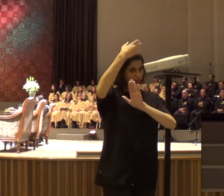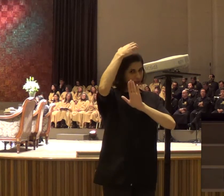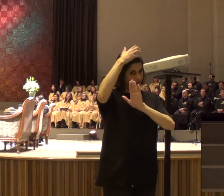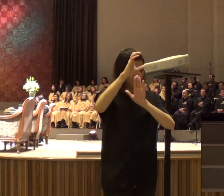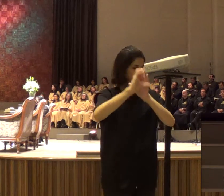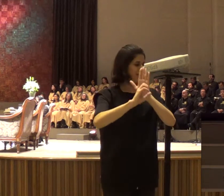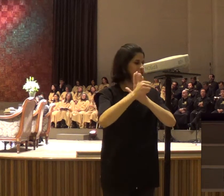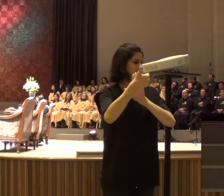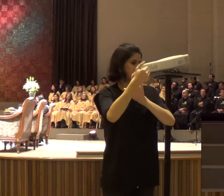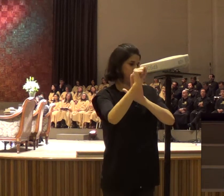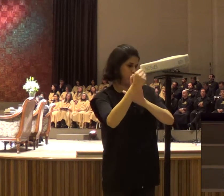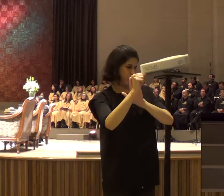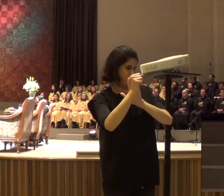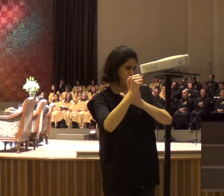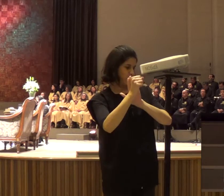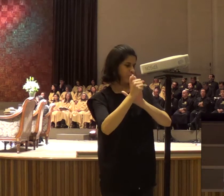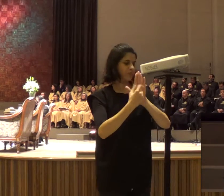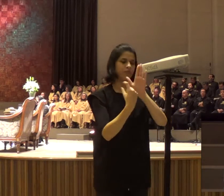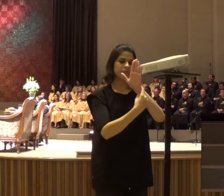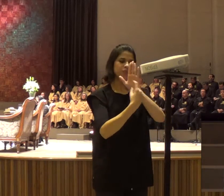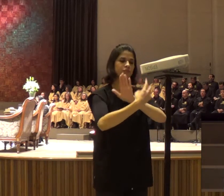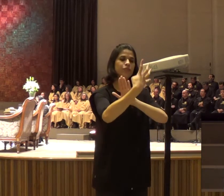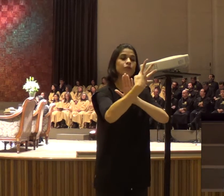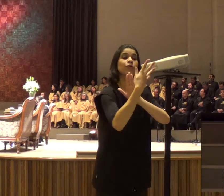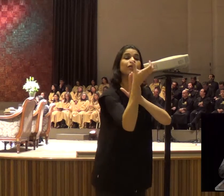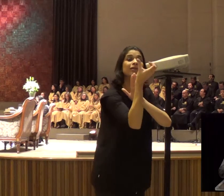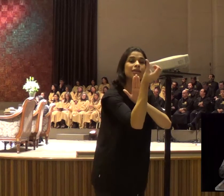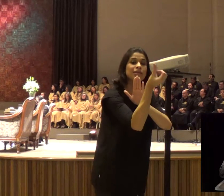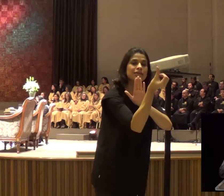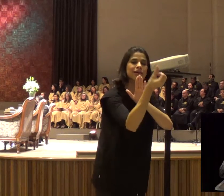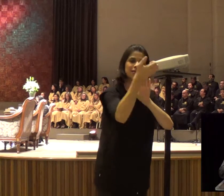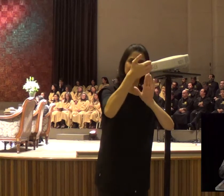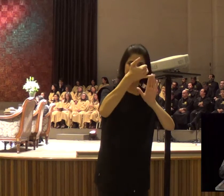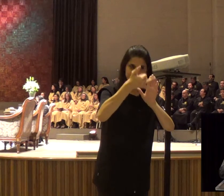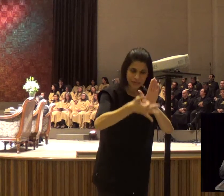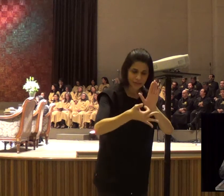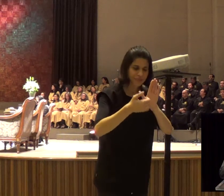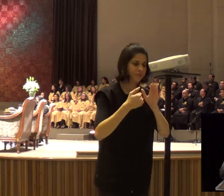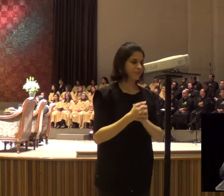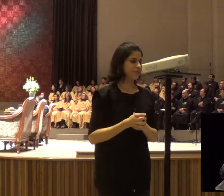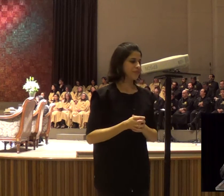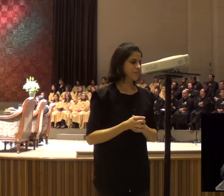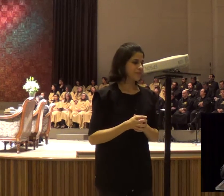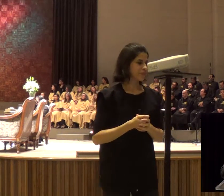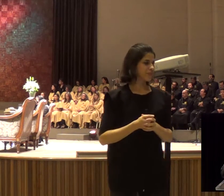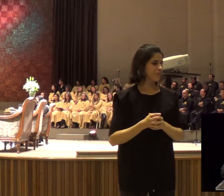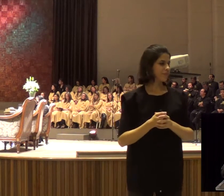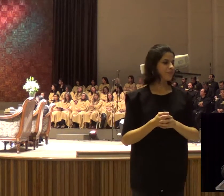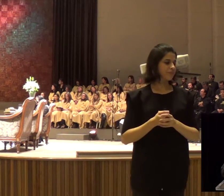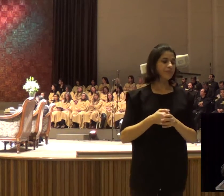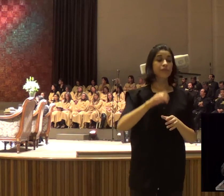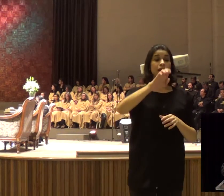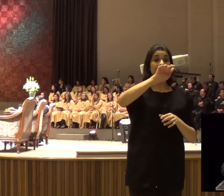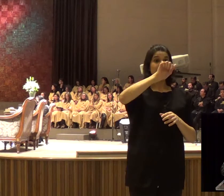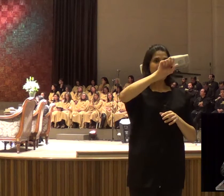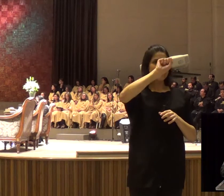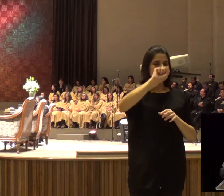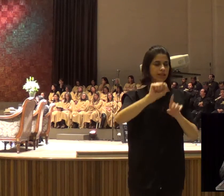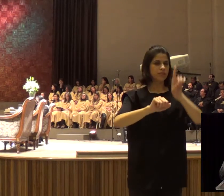1ª reis, 19, 7 e 8, o poder do Senhor, veio sobre Elias, e ele, prendendo a capa, com